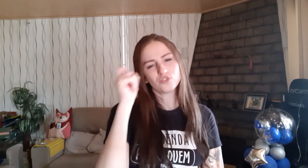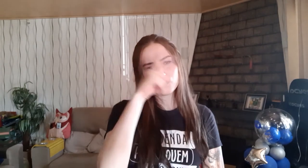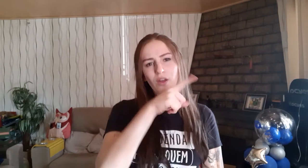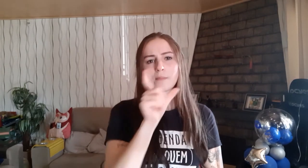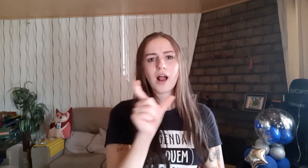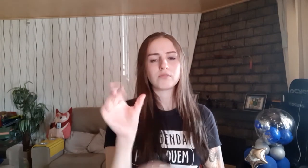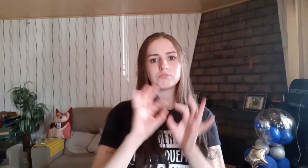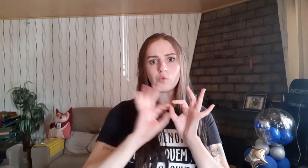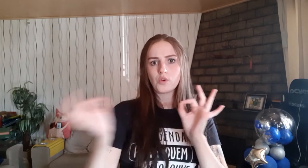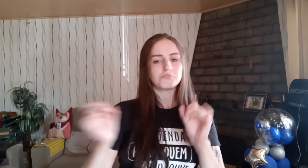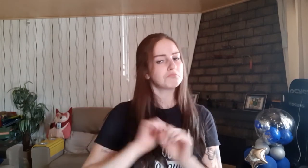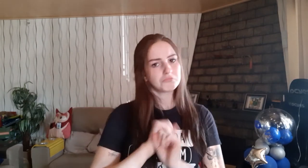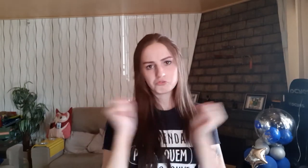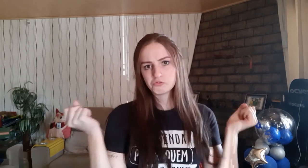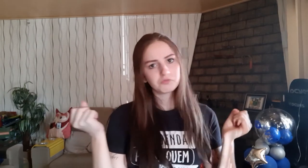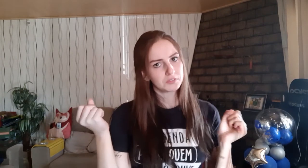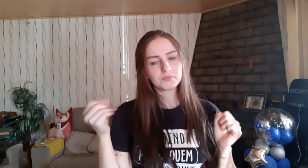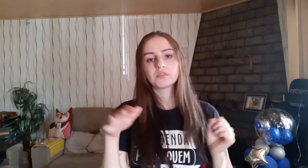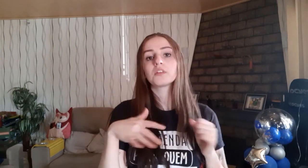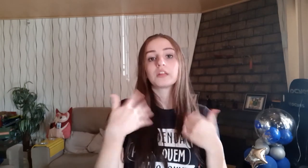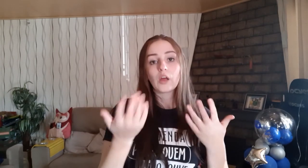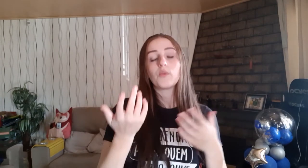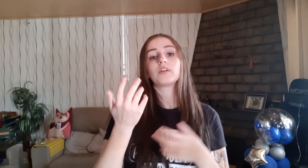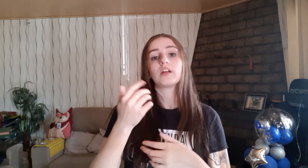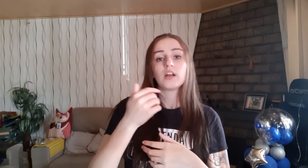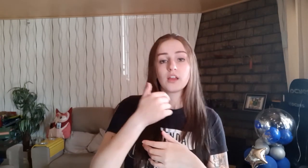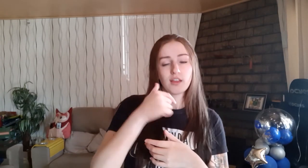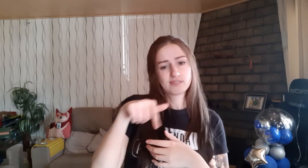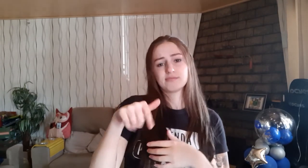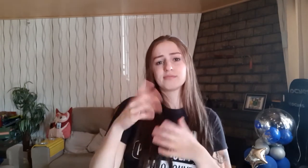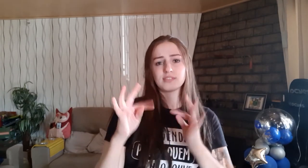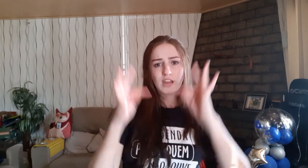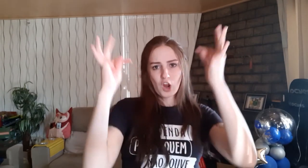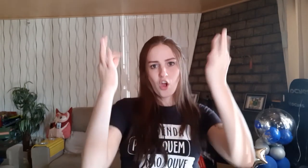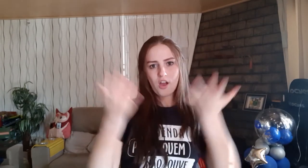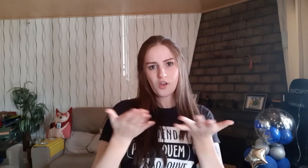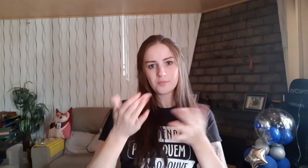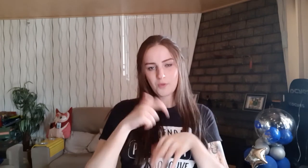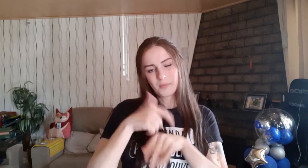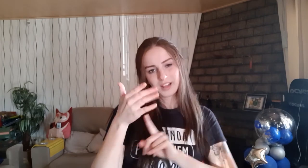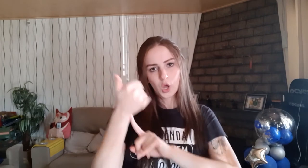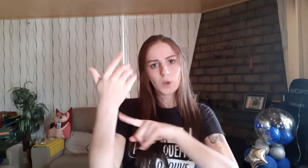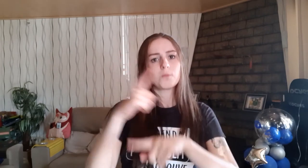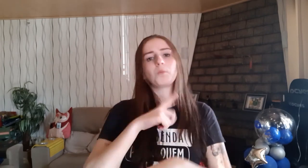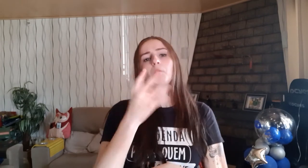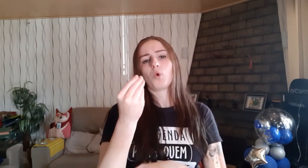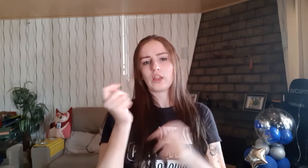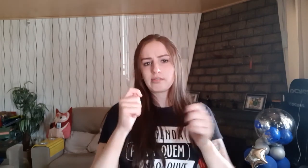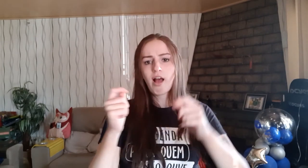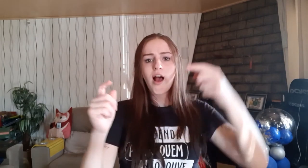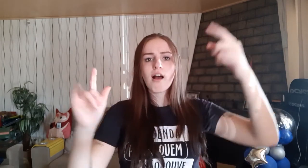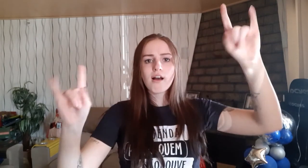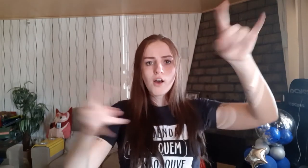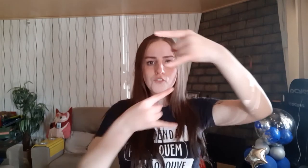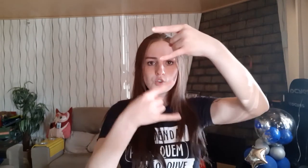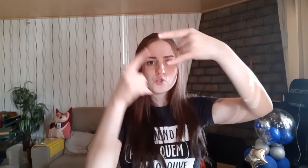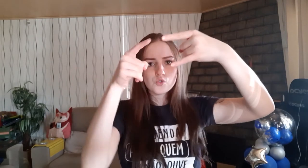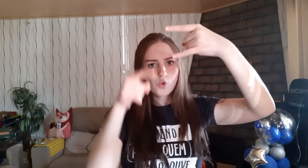leitura labial não faz muito meu tipo então atualmente a tecnologia nos permite fazer transmissão em vídeos como lives